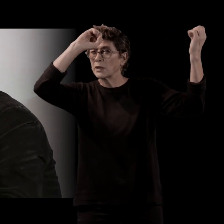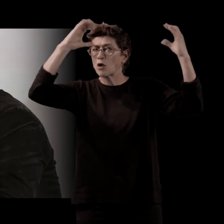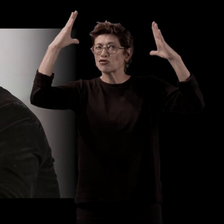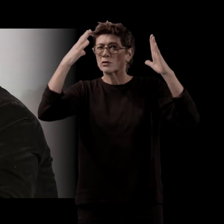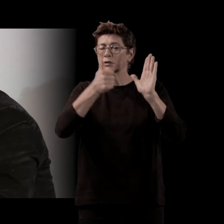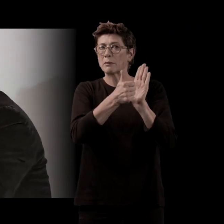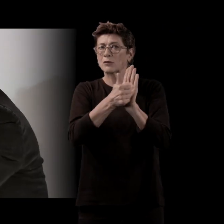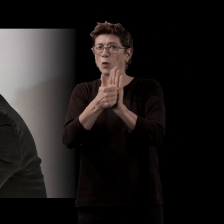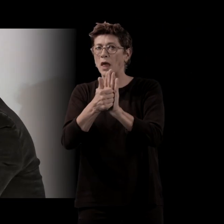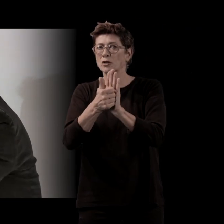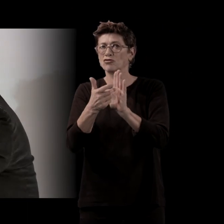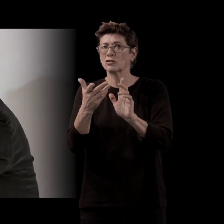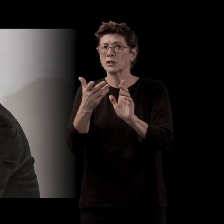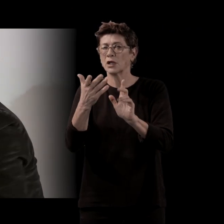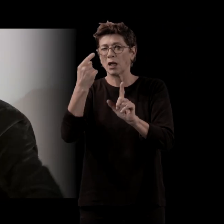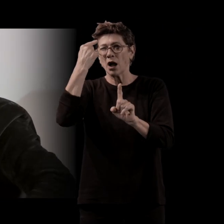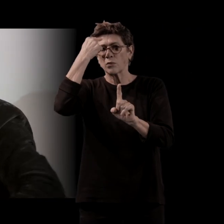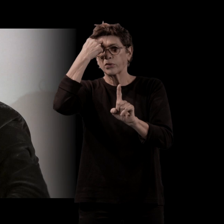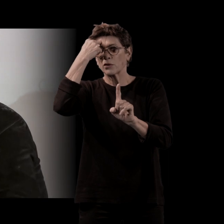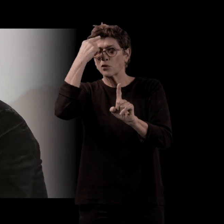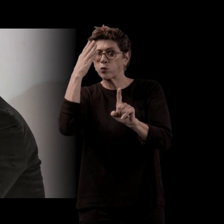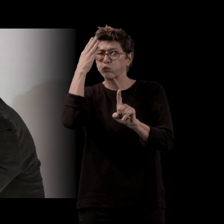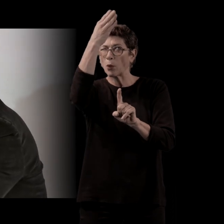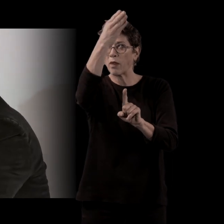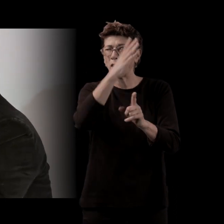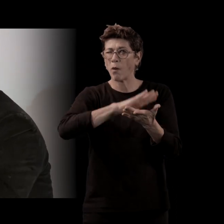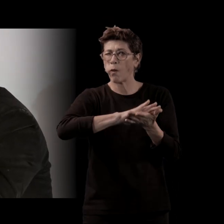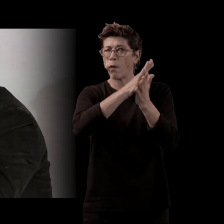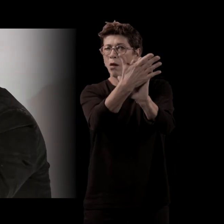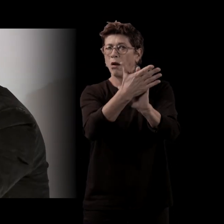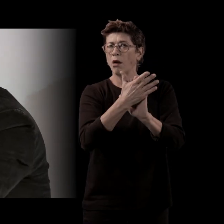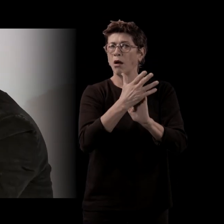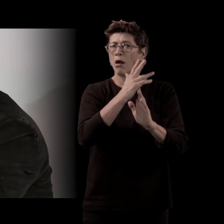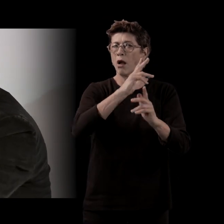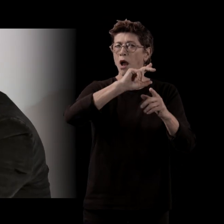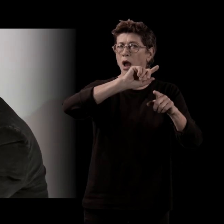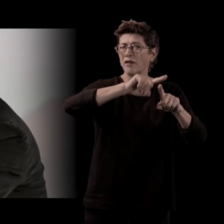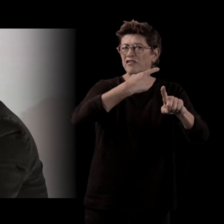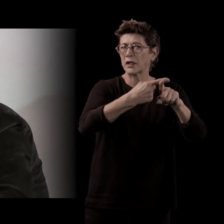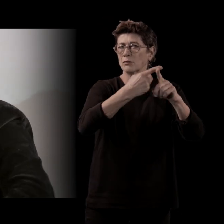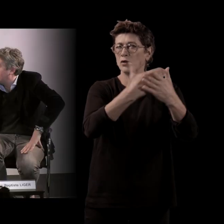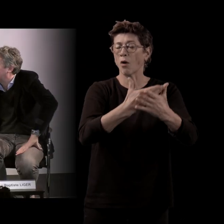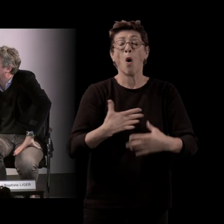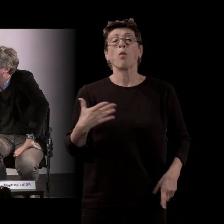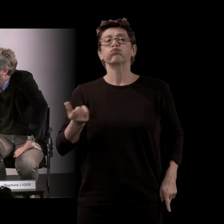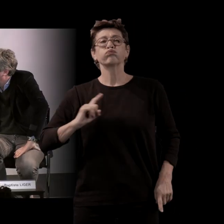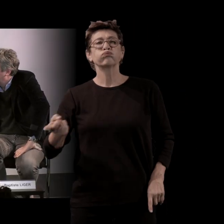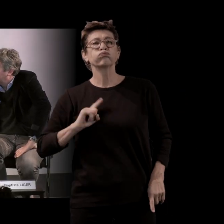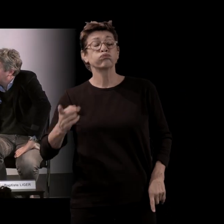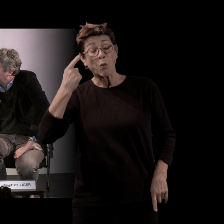prenant en compte une potentielle incarnation cinématographique. Est-ce que vous aviez déjà une idée d'un visage, d'un acteur, d Non, pas du tout. Ça a pu